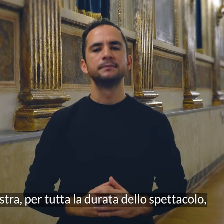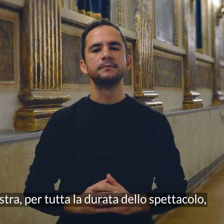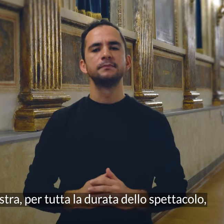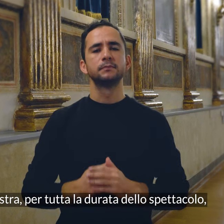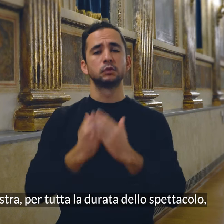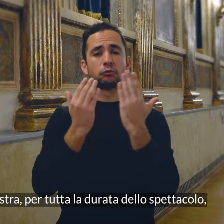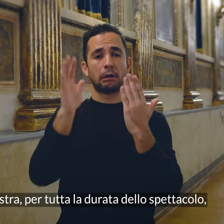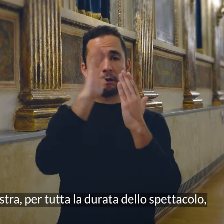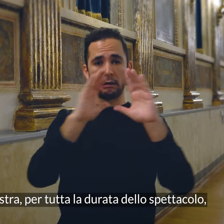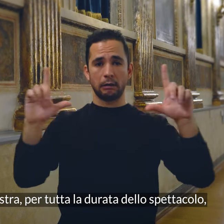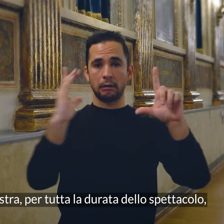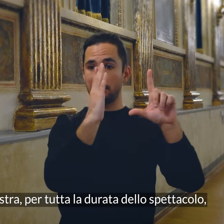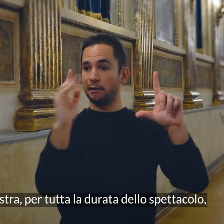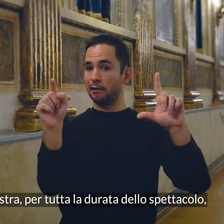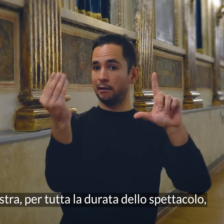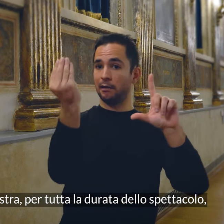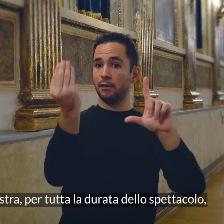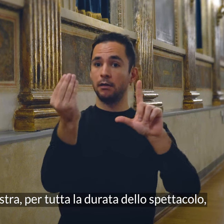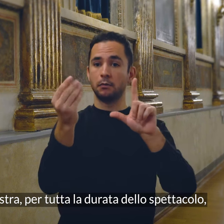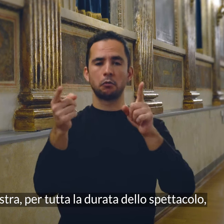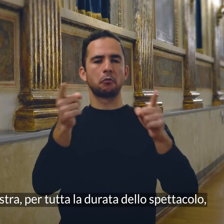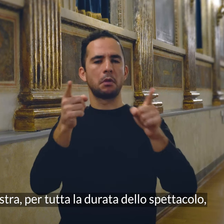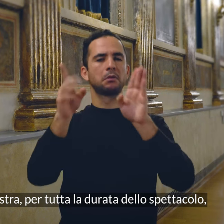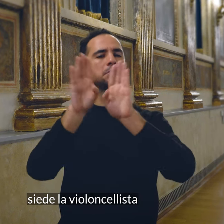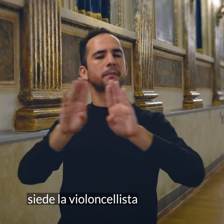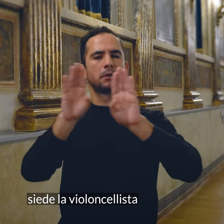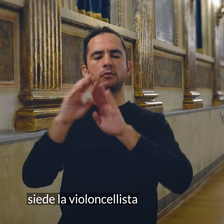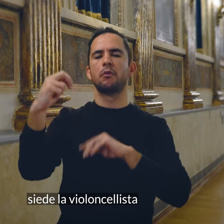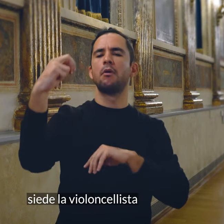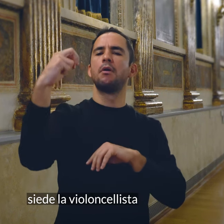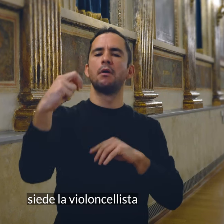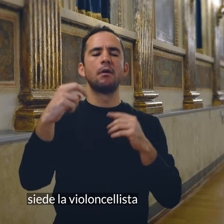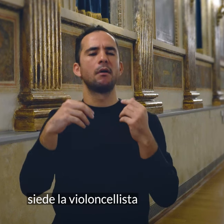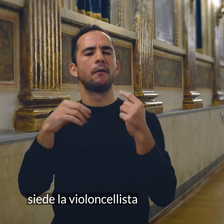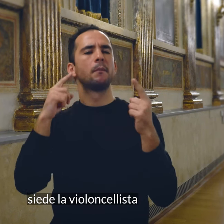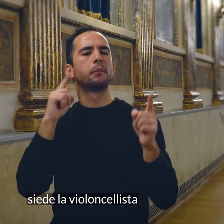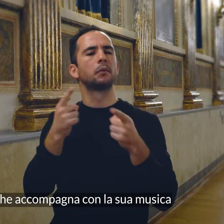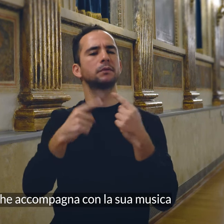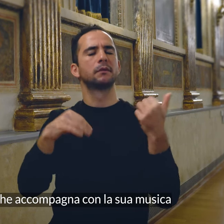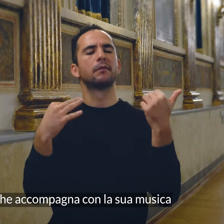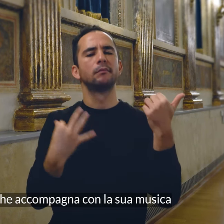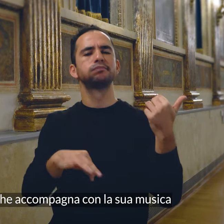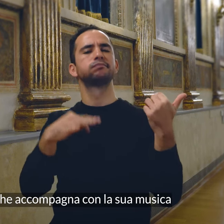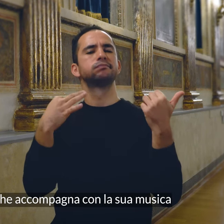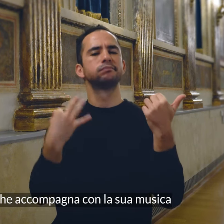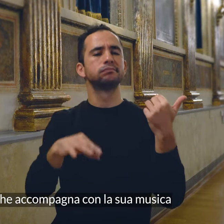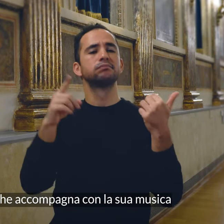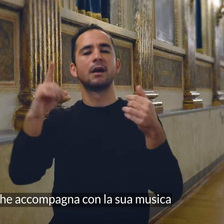Sulla destra, per tutta la durata dello spettacolo, siede la violoncellista che accompagna con la sua musica